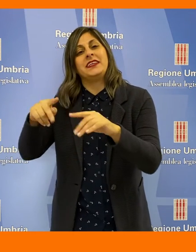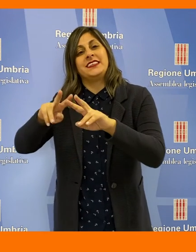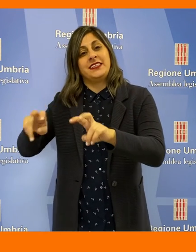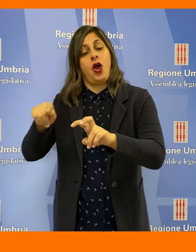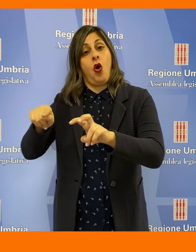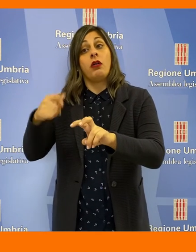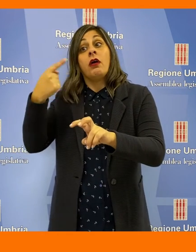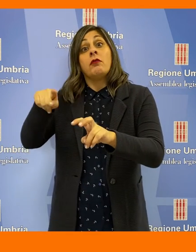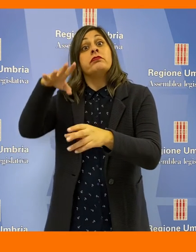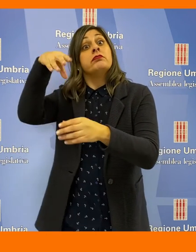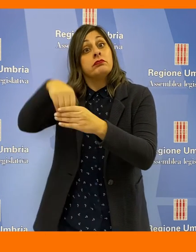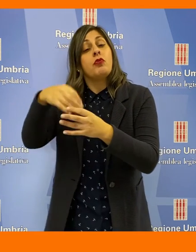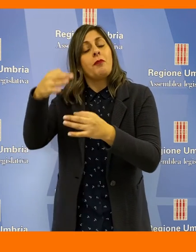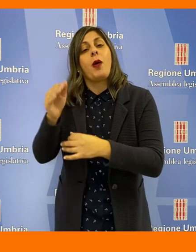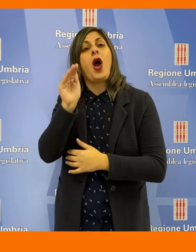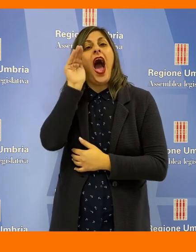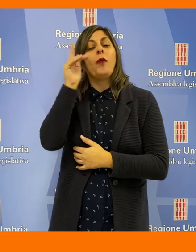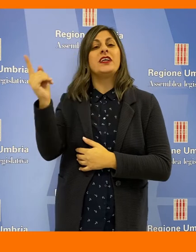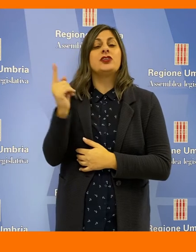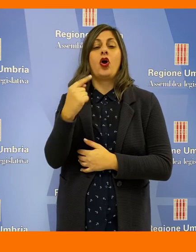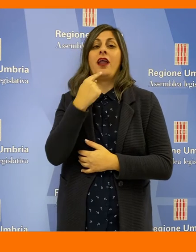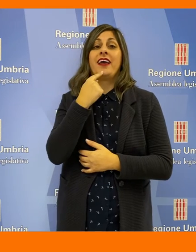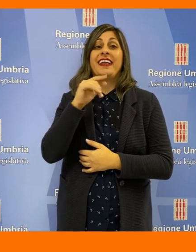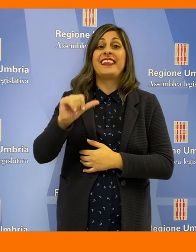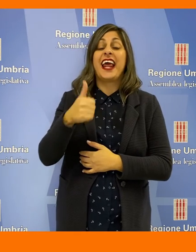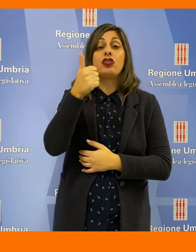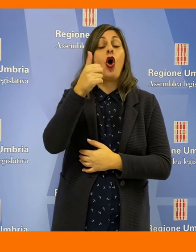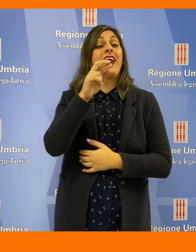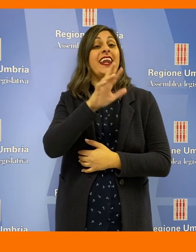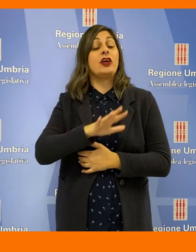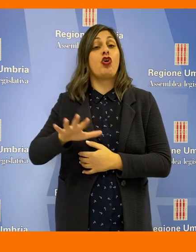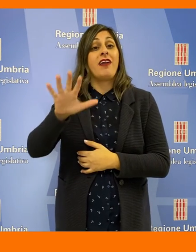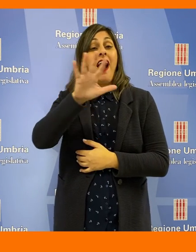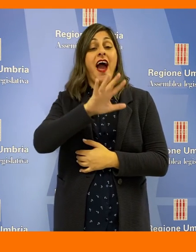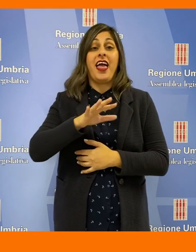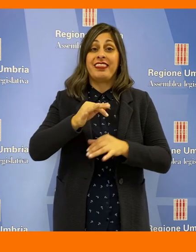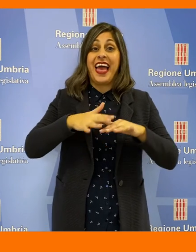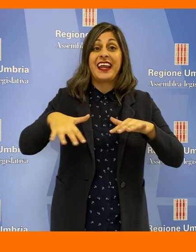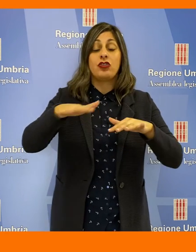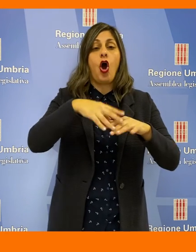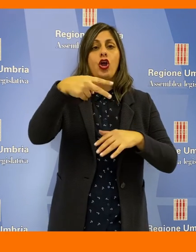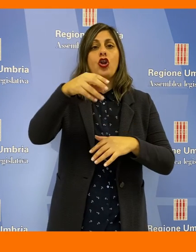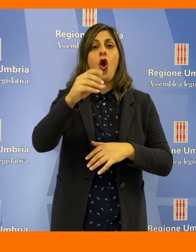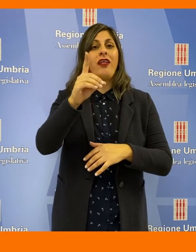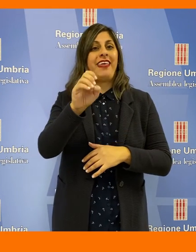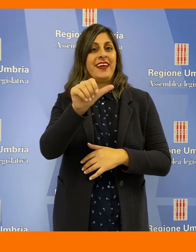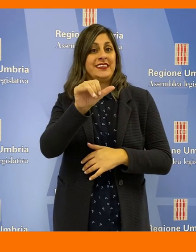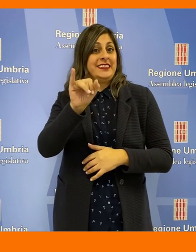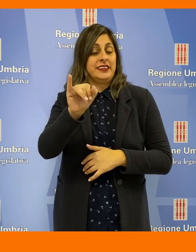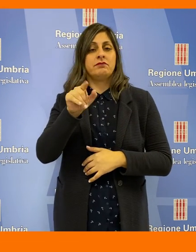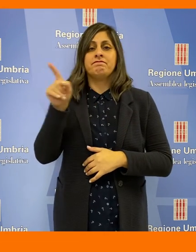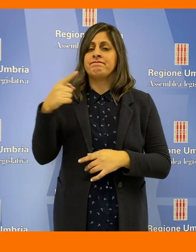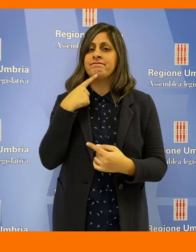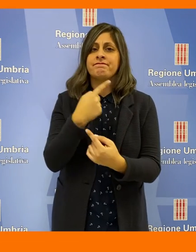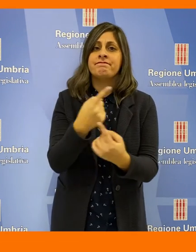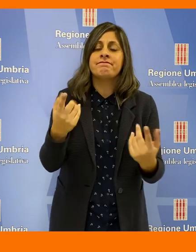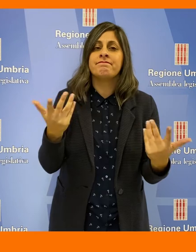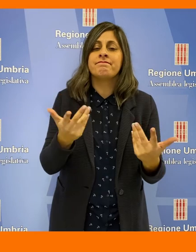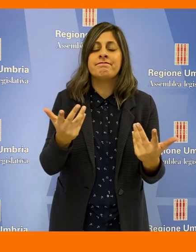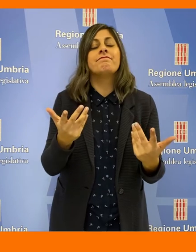commissione dove in merito si è svolta un'audizione del direttore regionale per il governo del territorio Stefano Nodessi, il quale ha